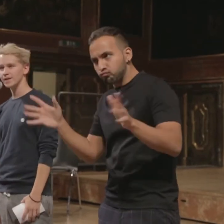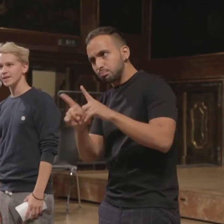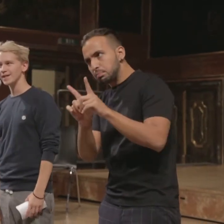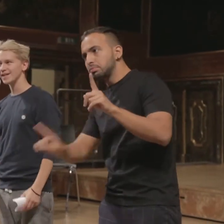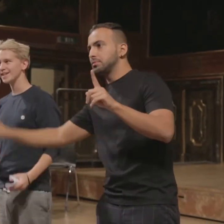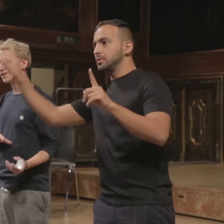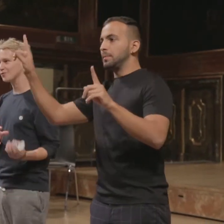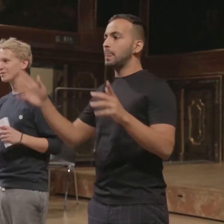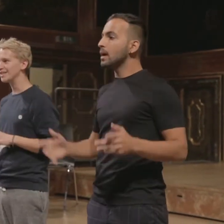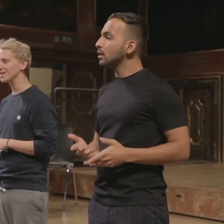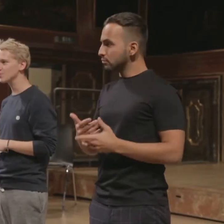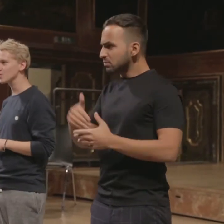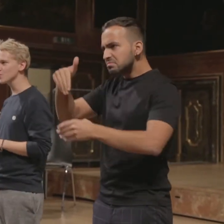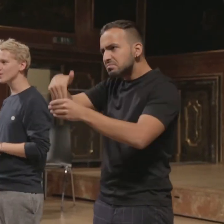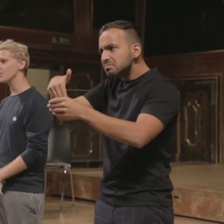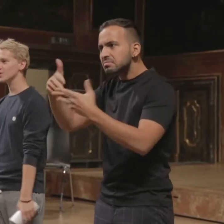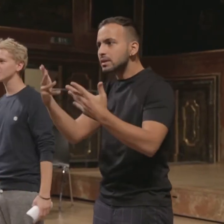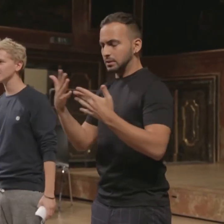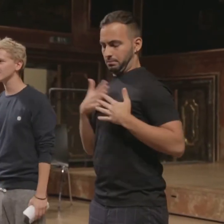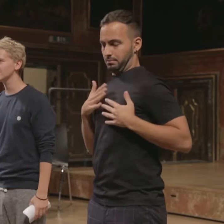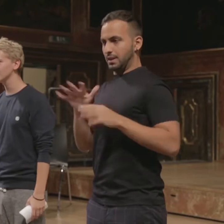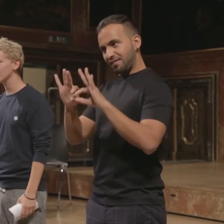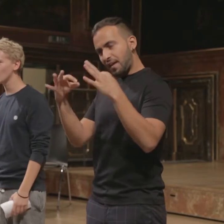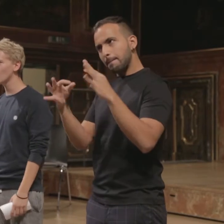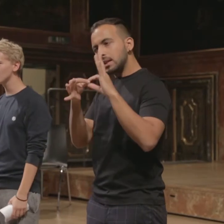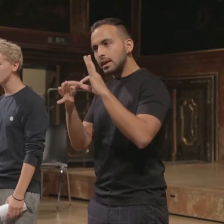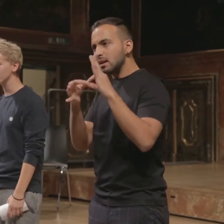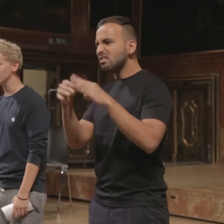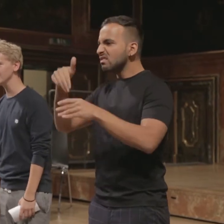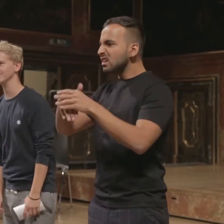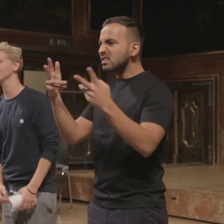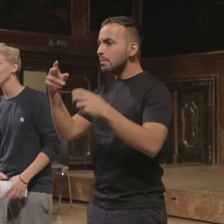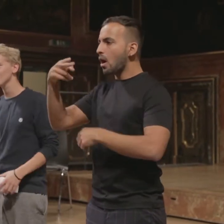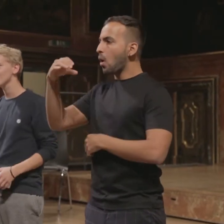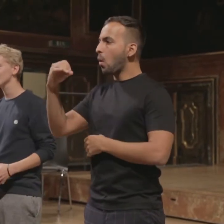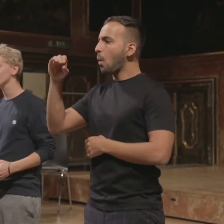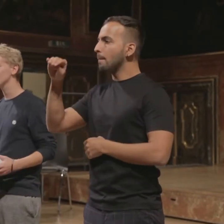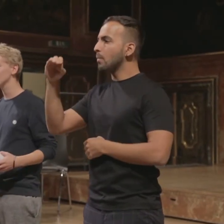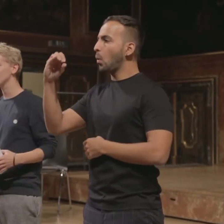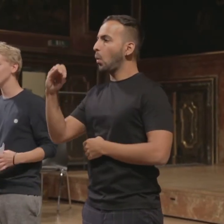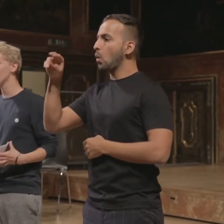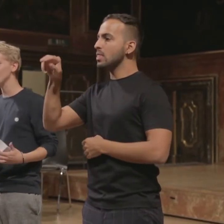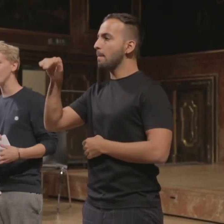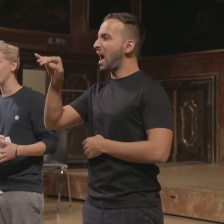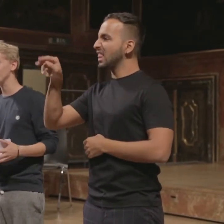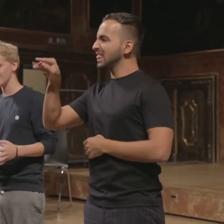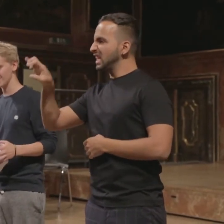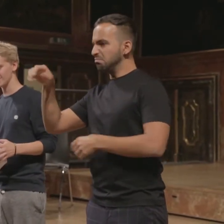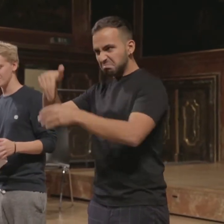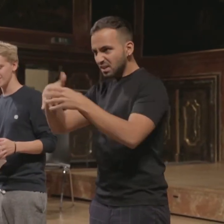Er hat einen familiären Bezug und trägt den Titel Homöomanie. Und es geht um den homöopathischen Aspekt